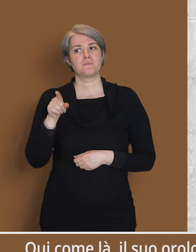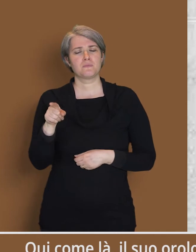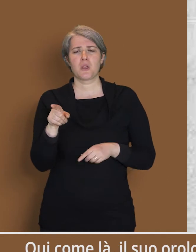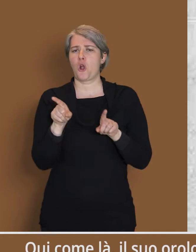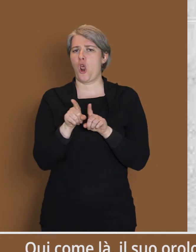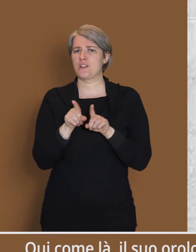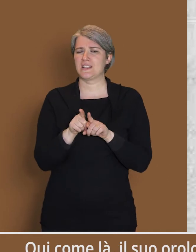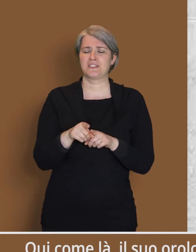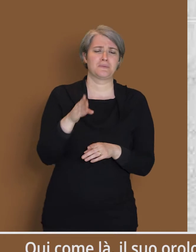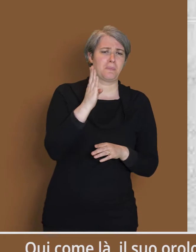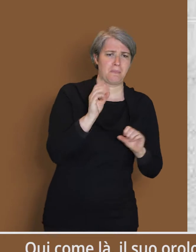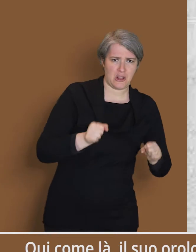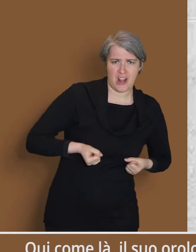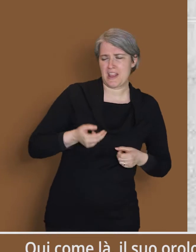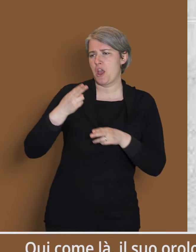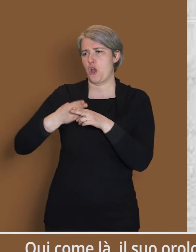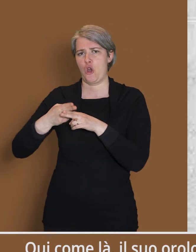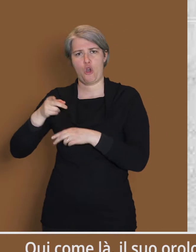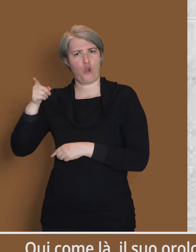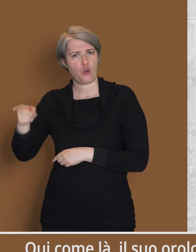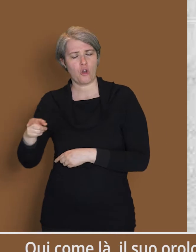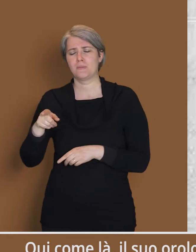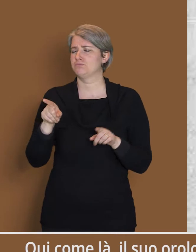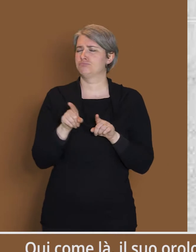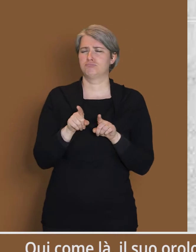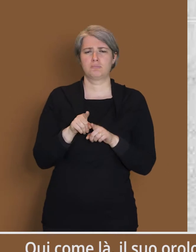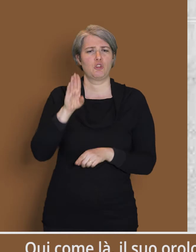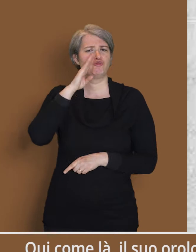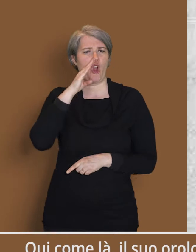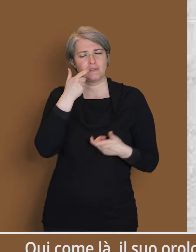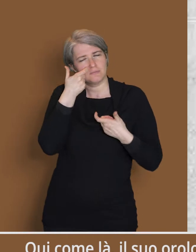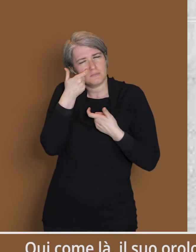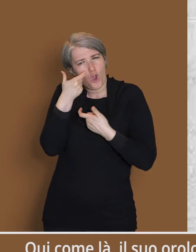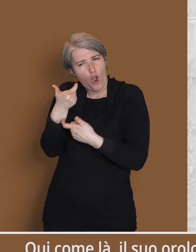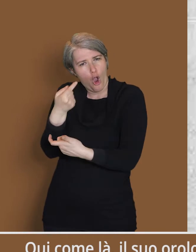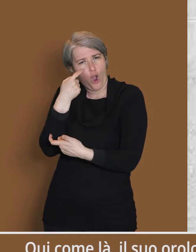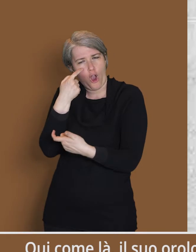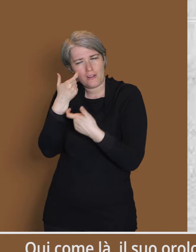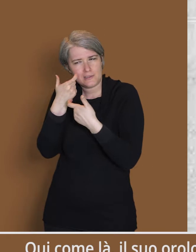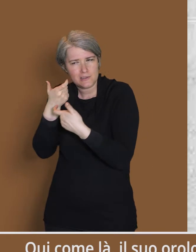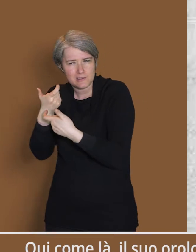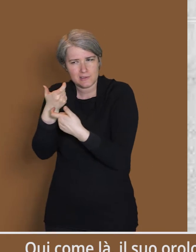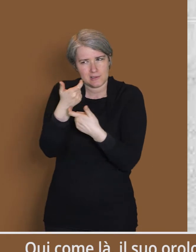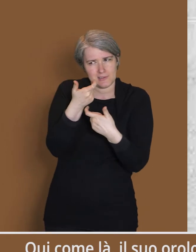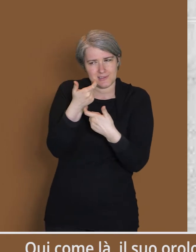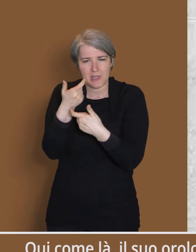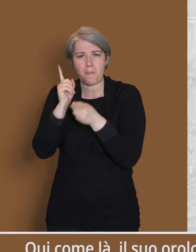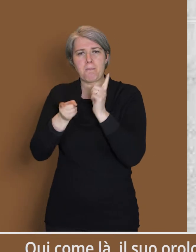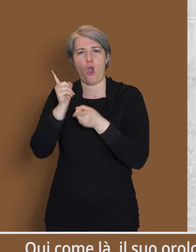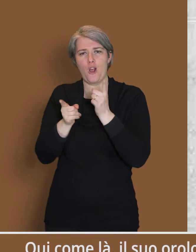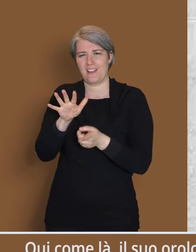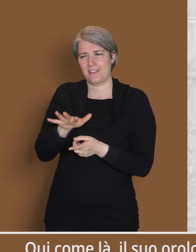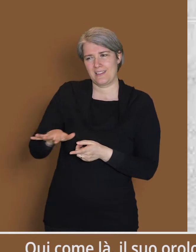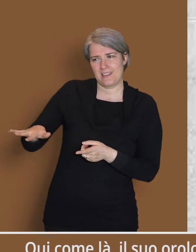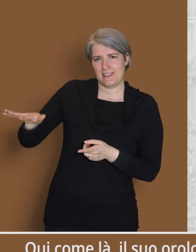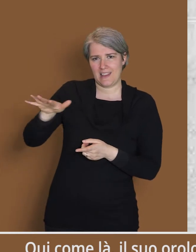Qui, come là, il suo orologio segna poche ore di riposo. Qui, come là, egli vigila attentamente su ogni mossa